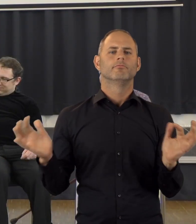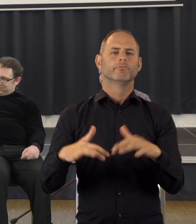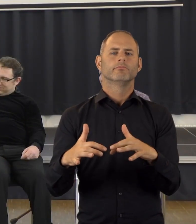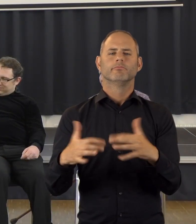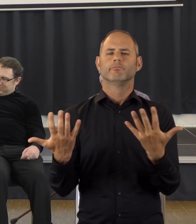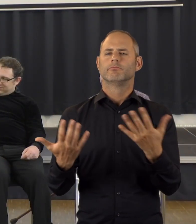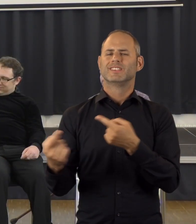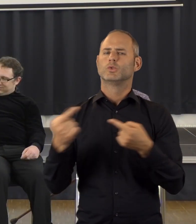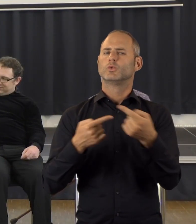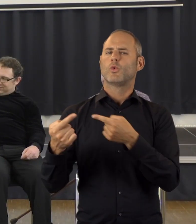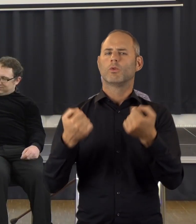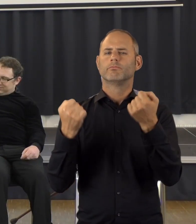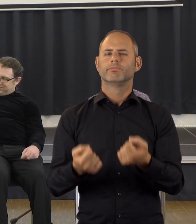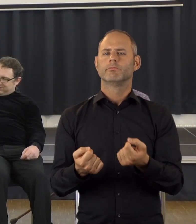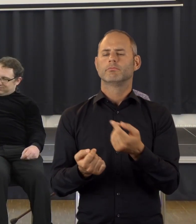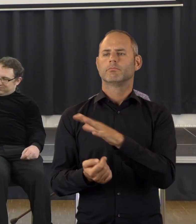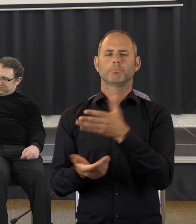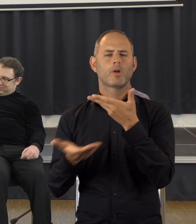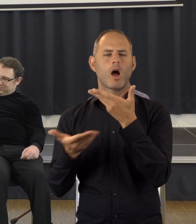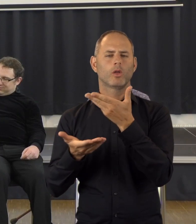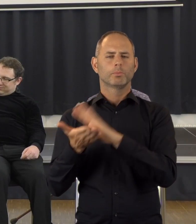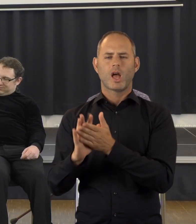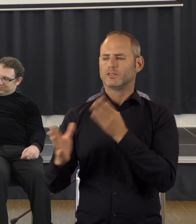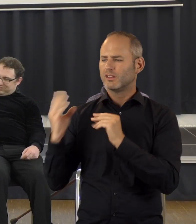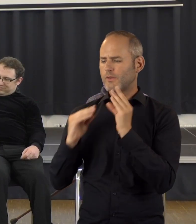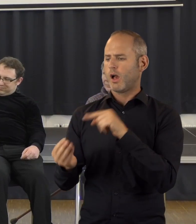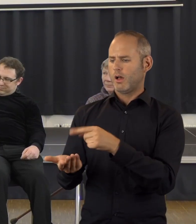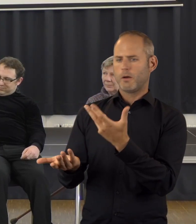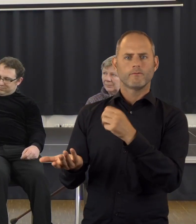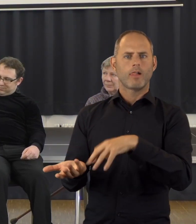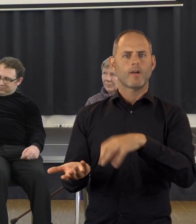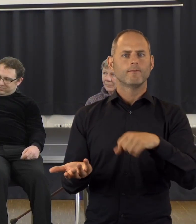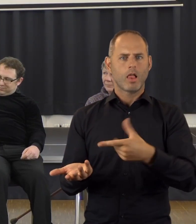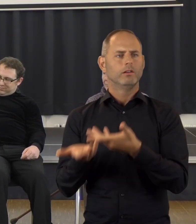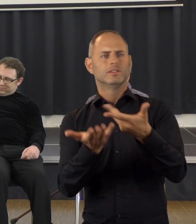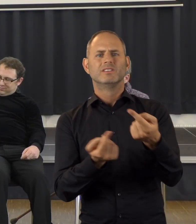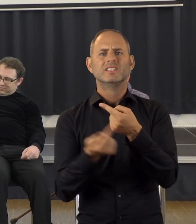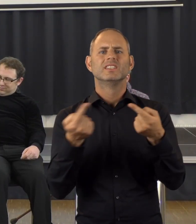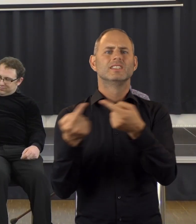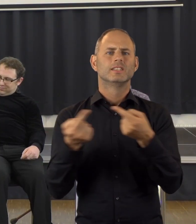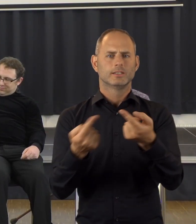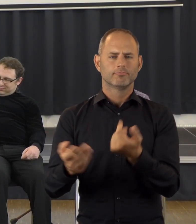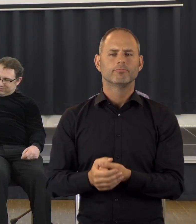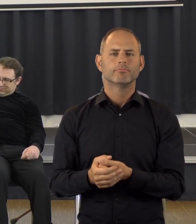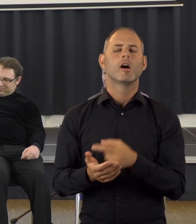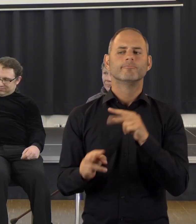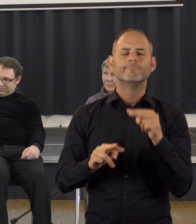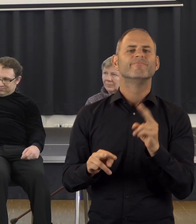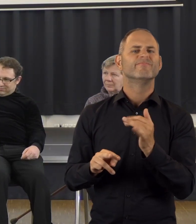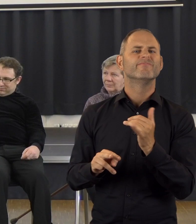trugen ihrerseits zur Diskussion mit der Beschreibung eigener Fälle aus ihrer Beratungspraxis bei. Dabei wurde einerseits deutlich, wie